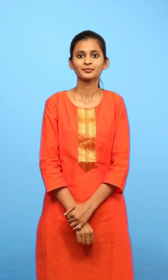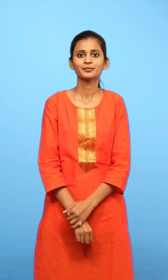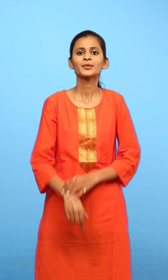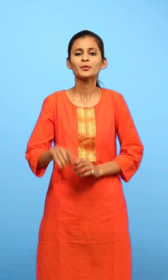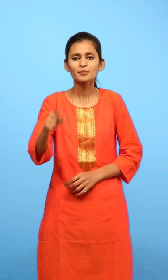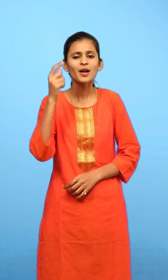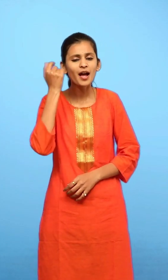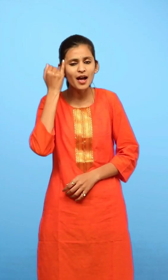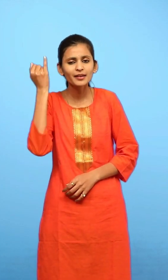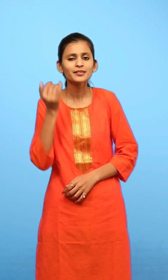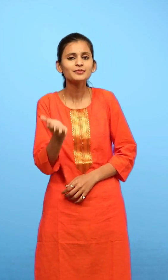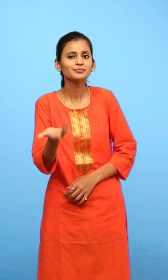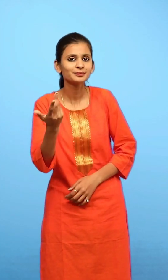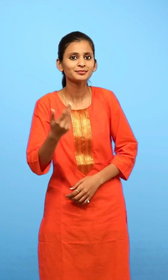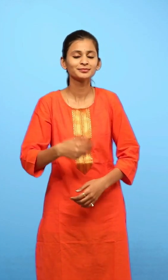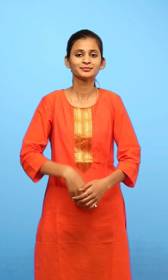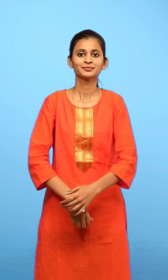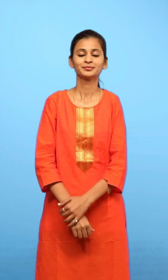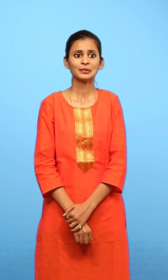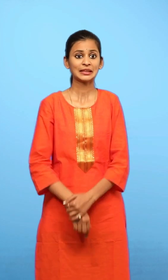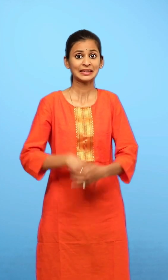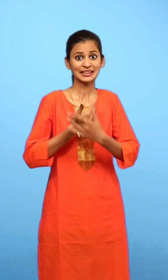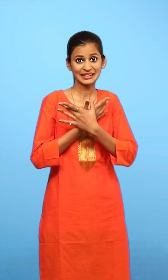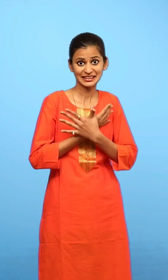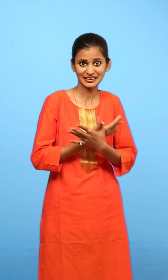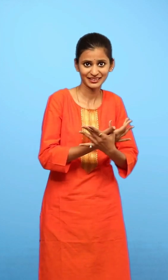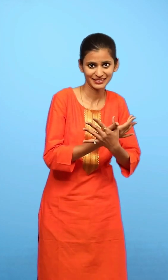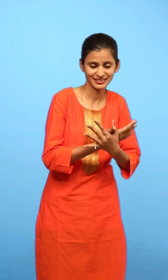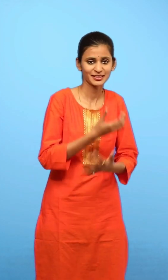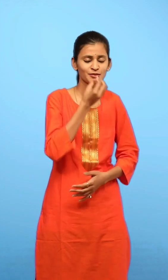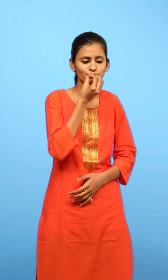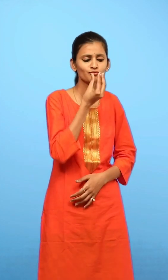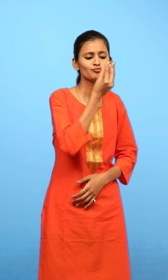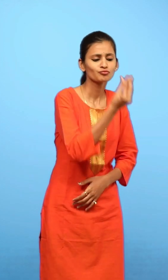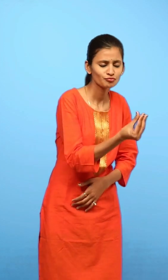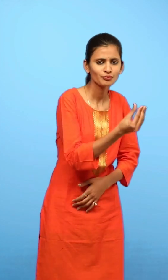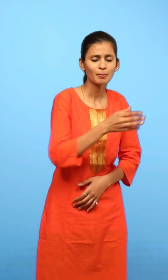अंदाजा लगाओ तितली कली के पास कब गई होगी?